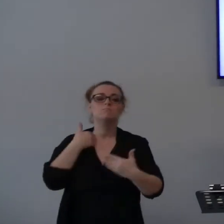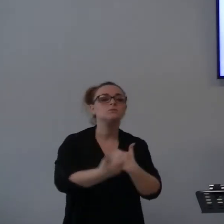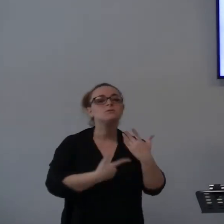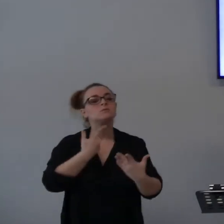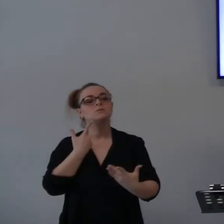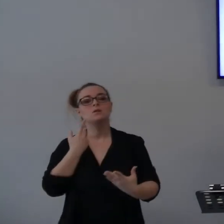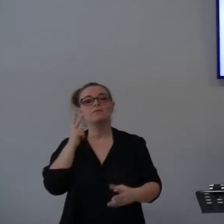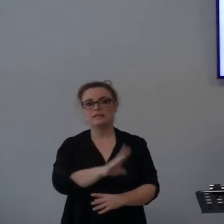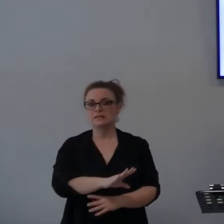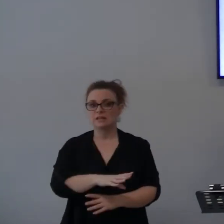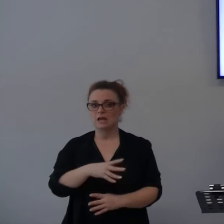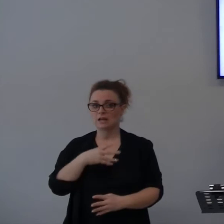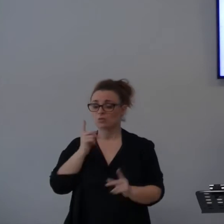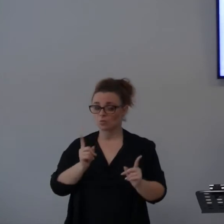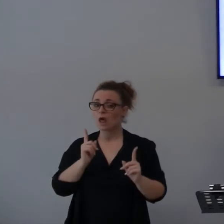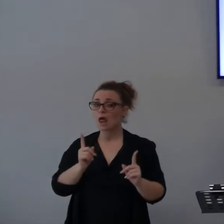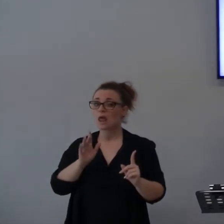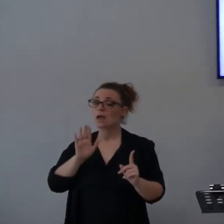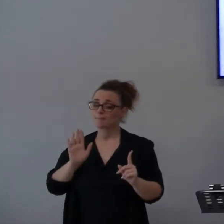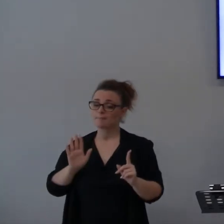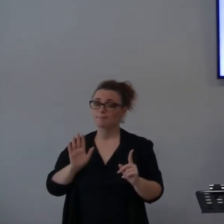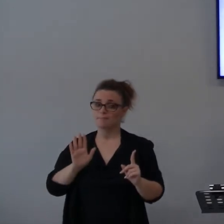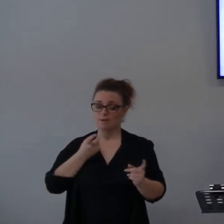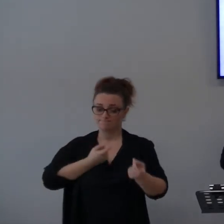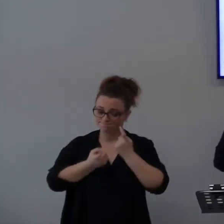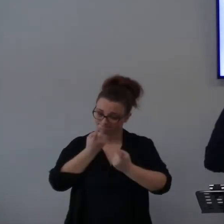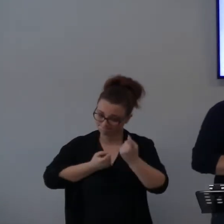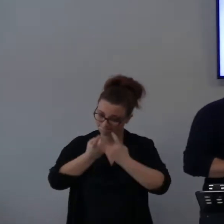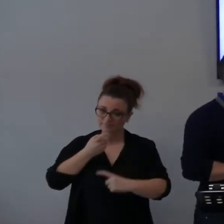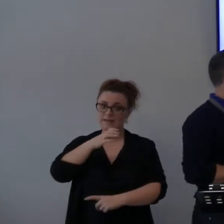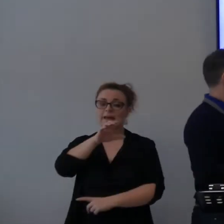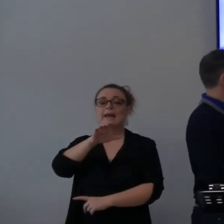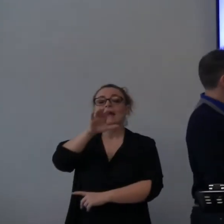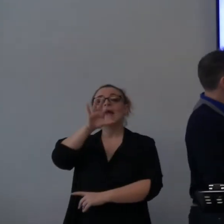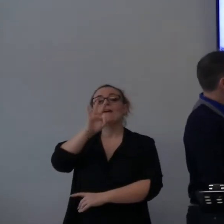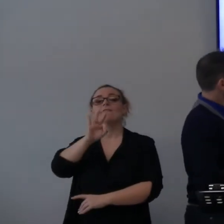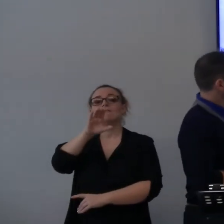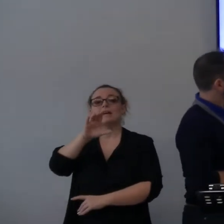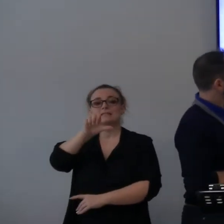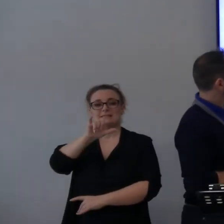Però andiamo in Efesini 4, 26, e manteniamo a questo.